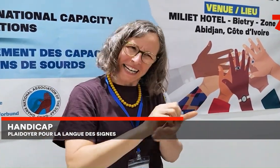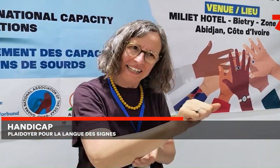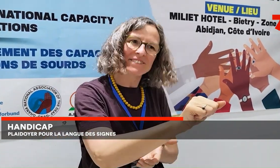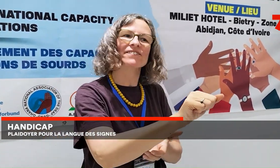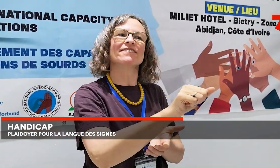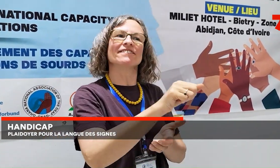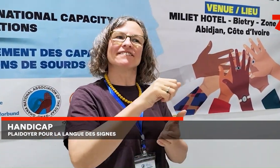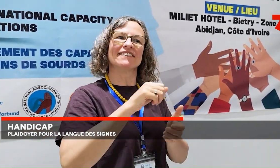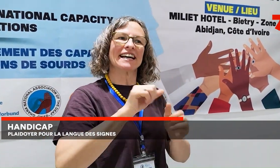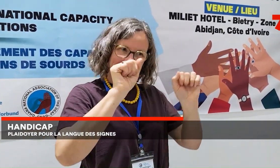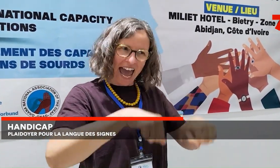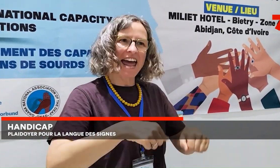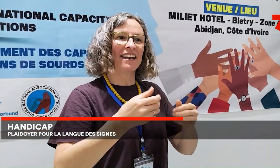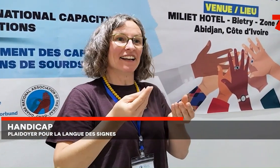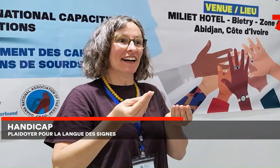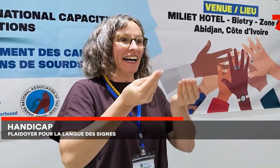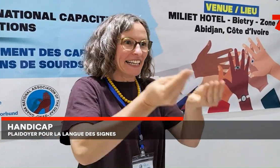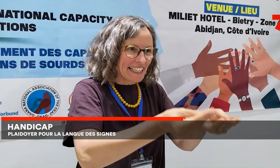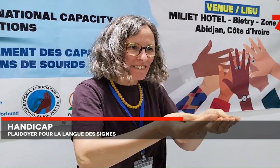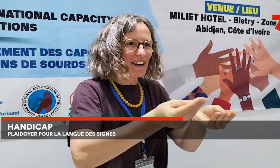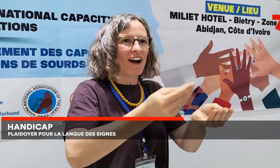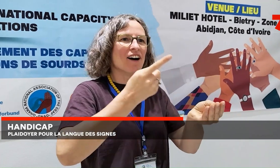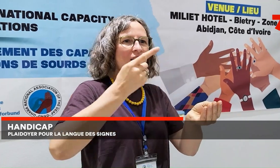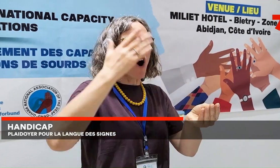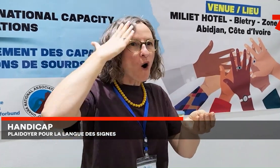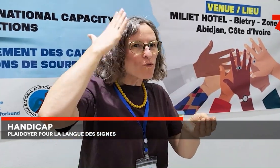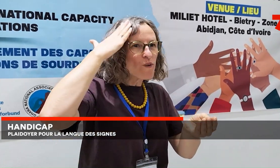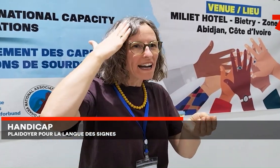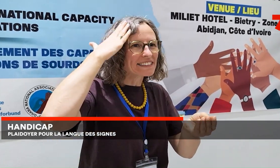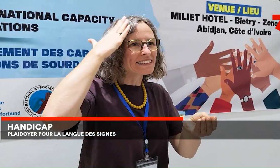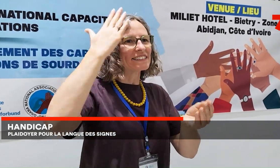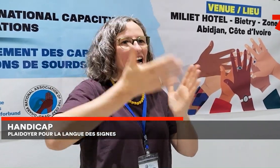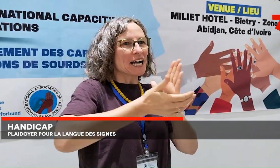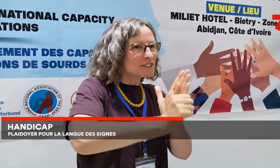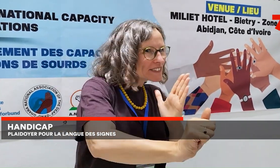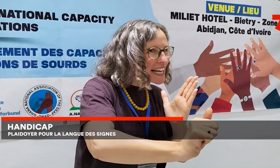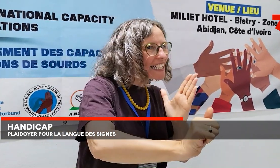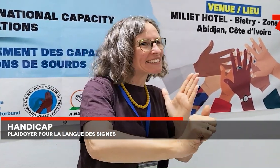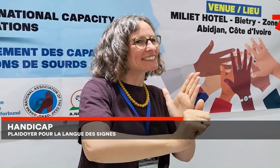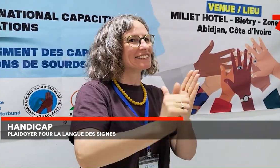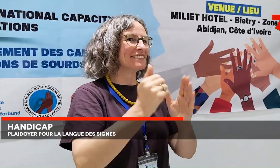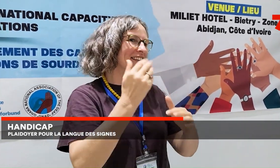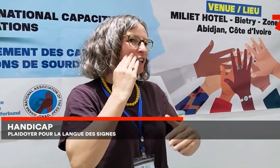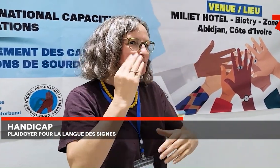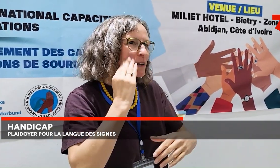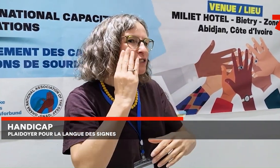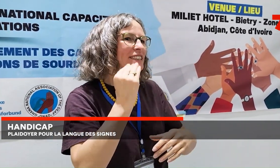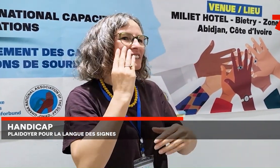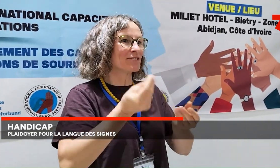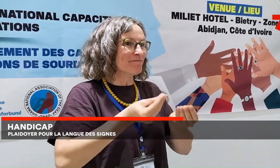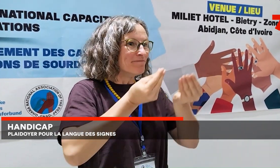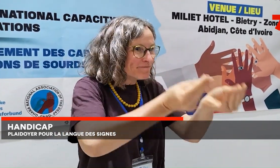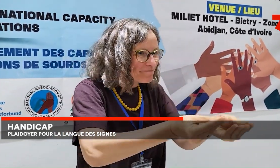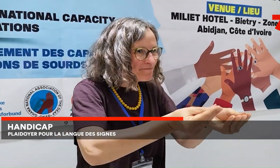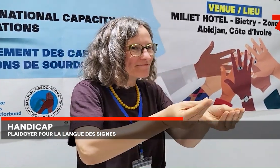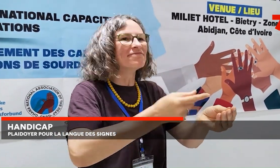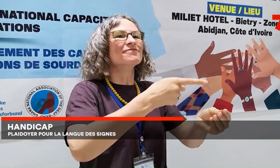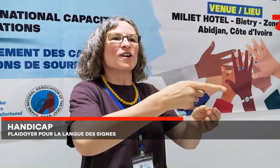continents, le Danemark soutient vraiment à travers des projets, les actions, les associations, etc. Je partage